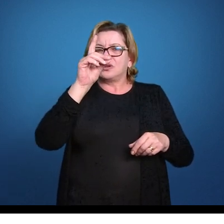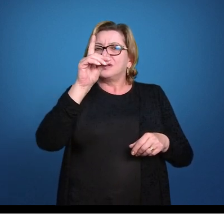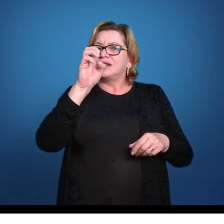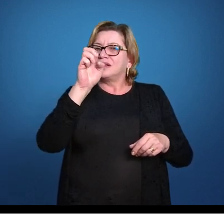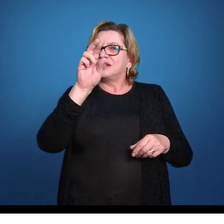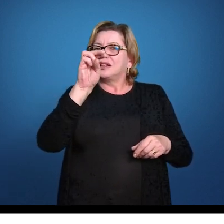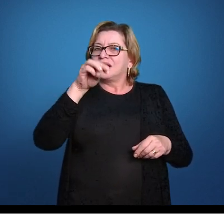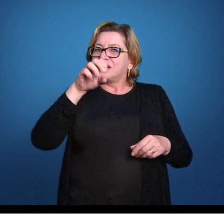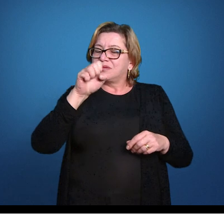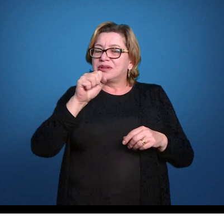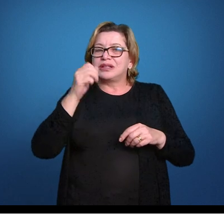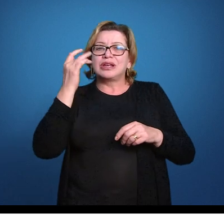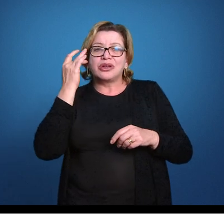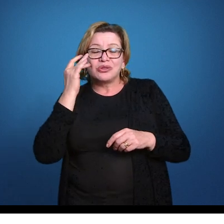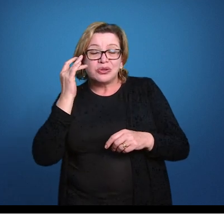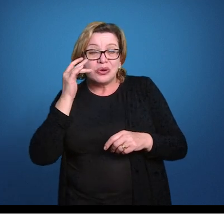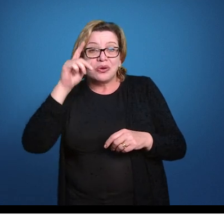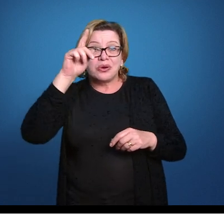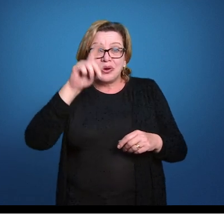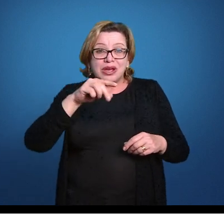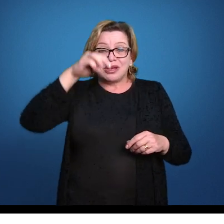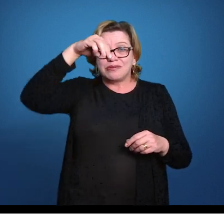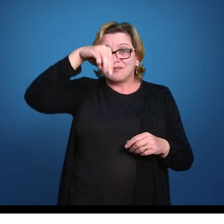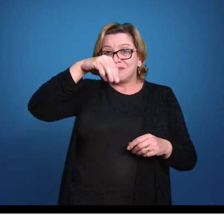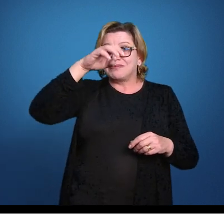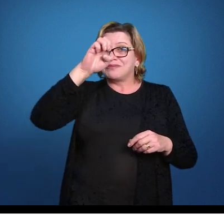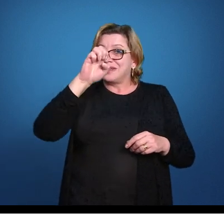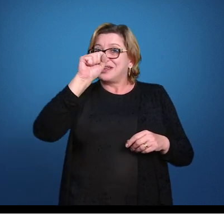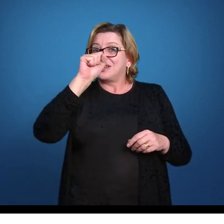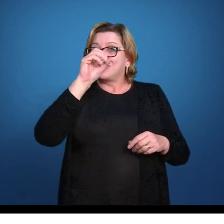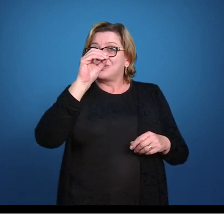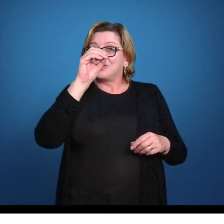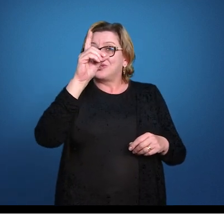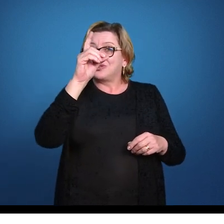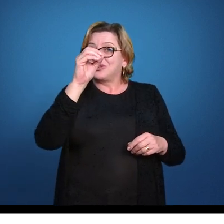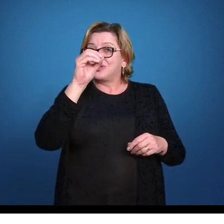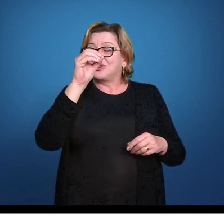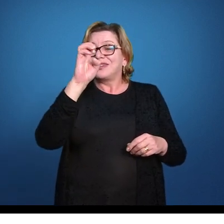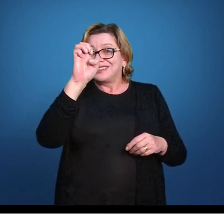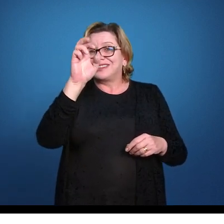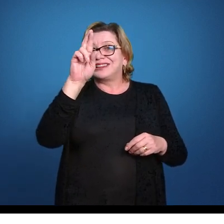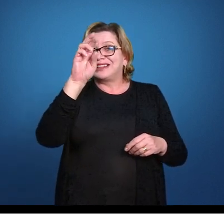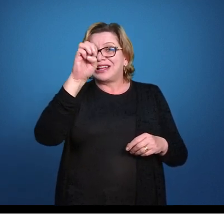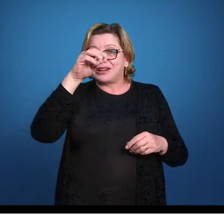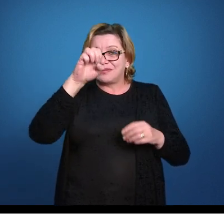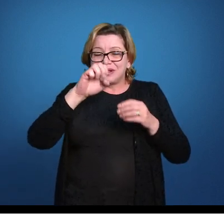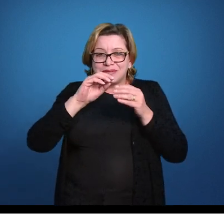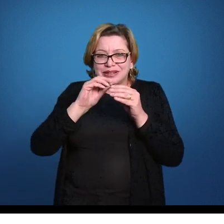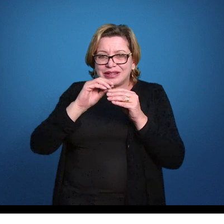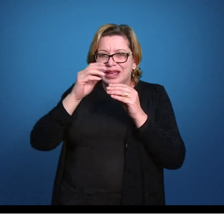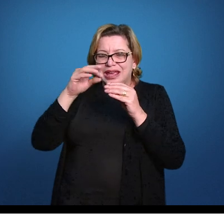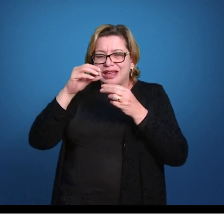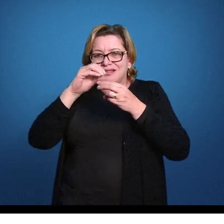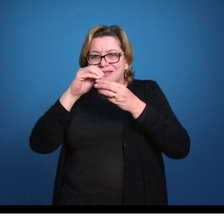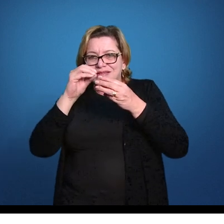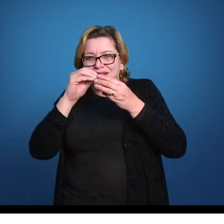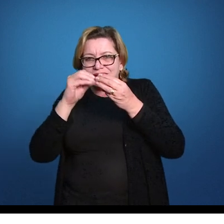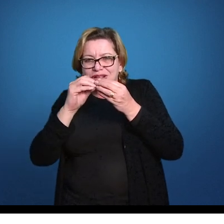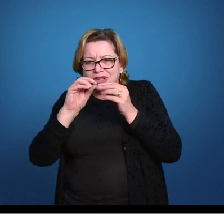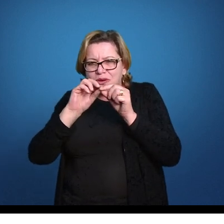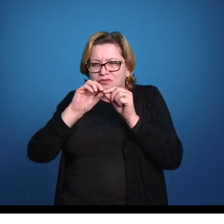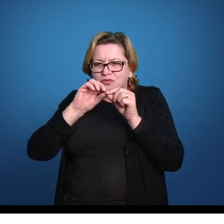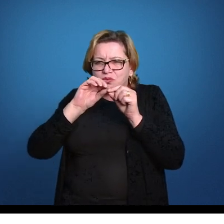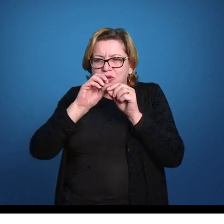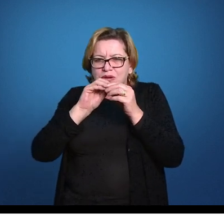São células que migram da porção roxinha aqui, migram da endoderme e se